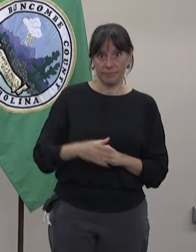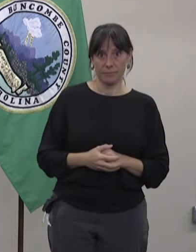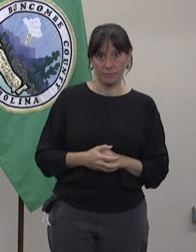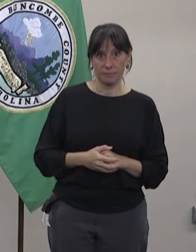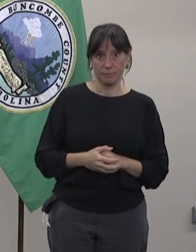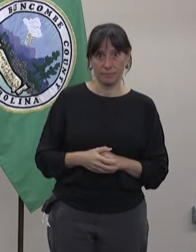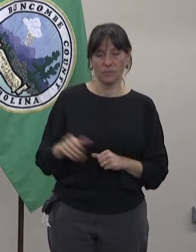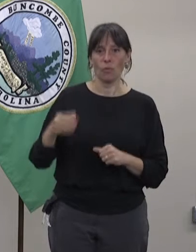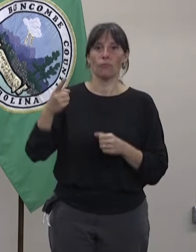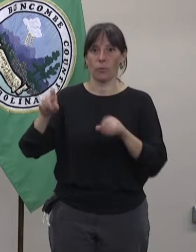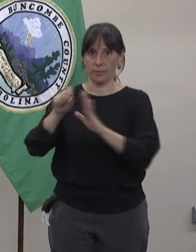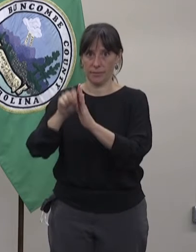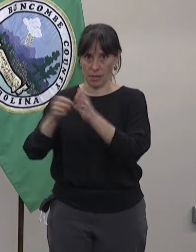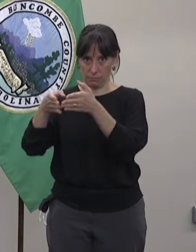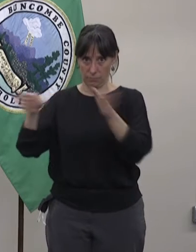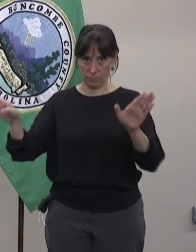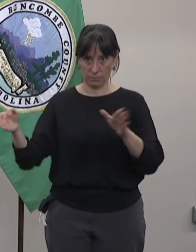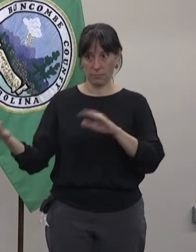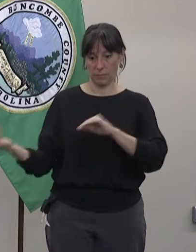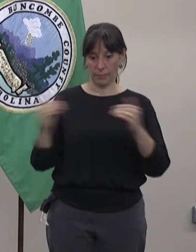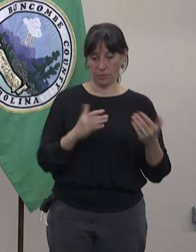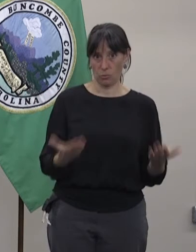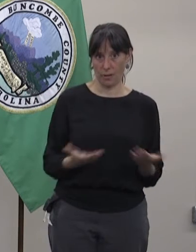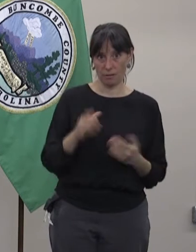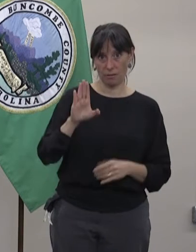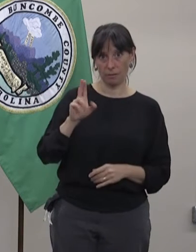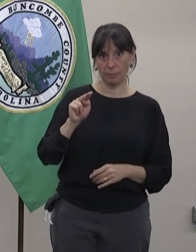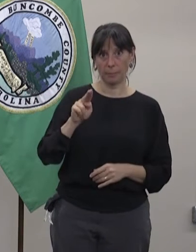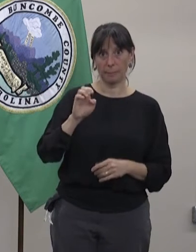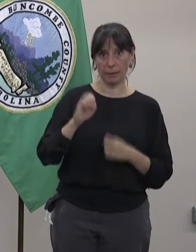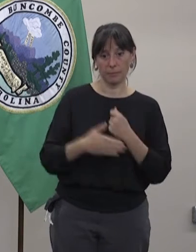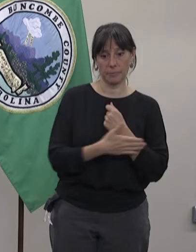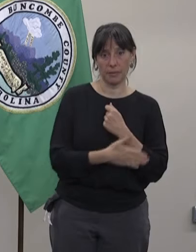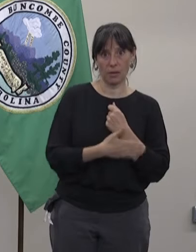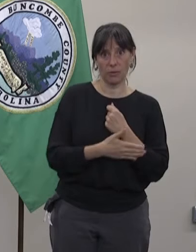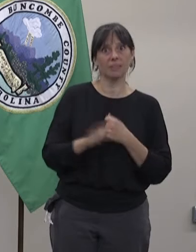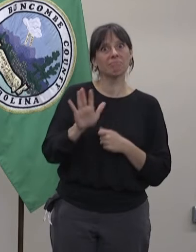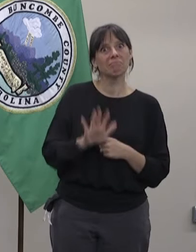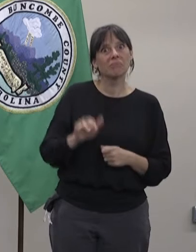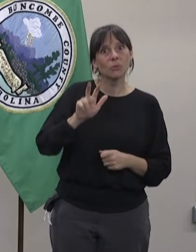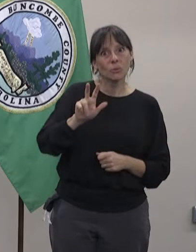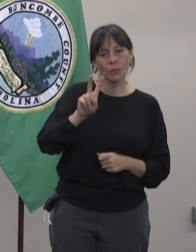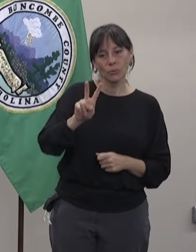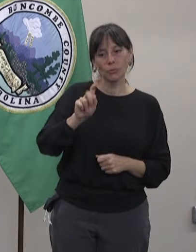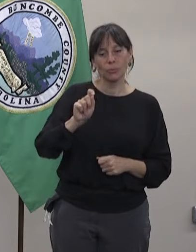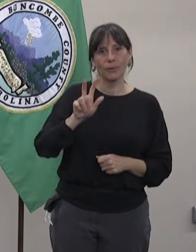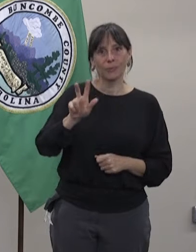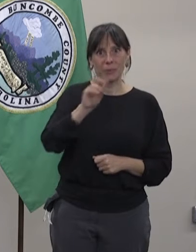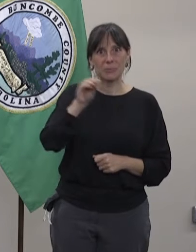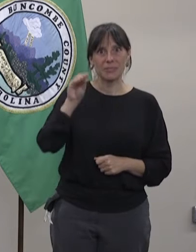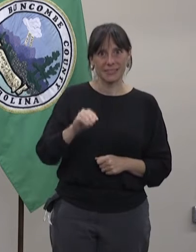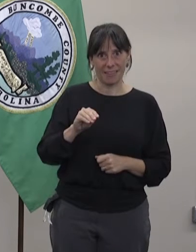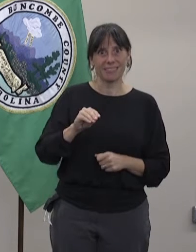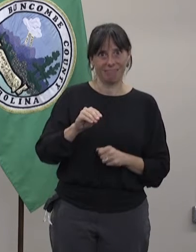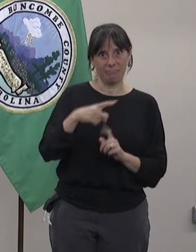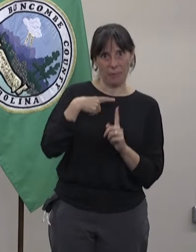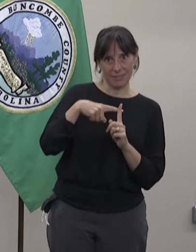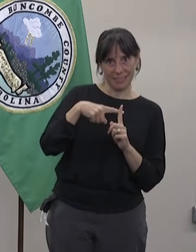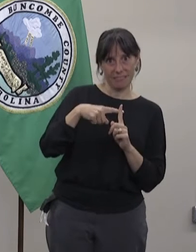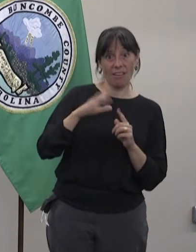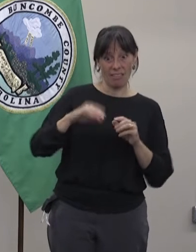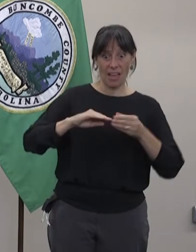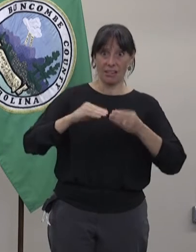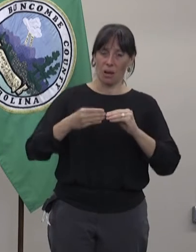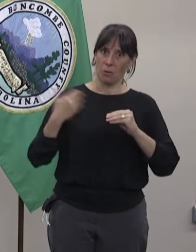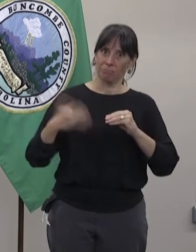por debajo del 5%. Hoy el porcentaje de positividad en Carolina del Norte es 4.8 y el